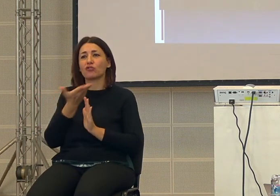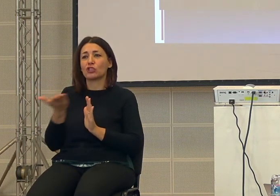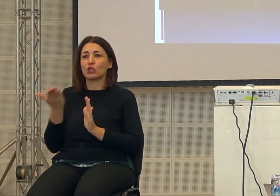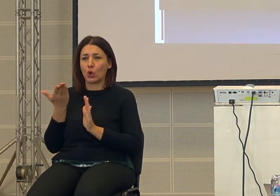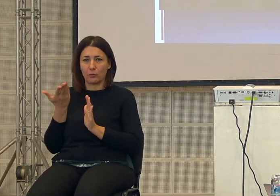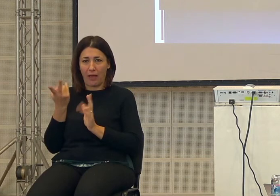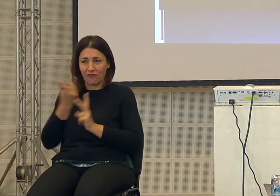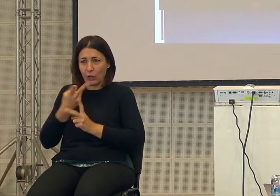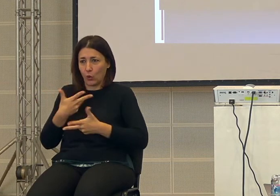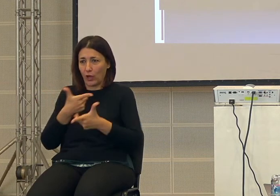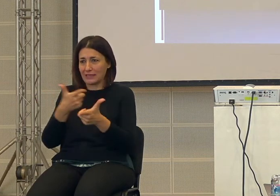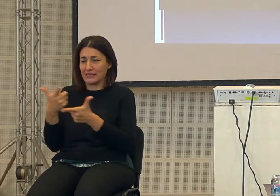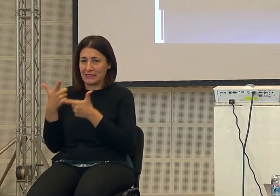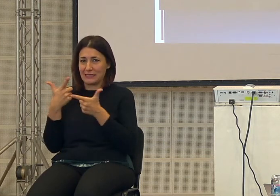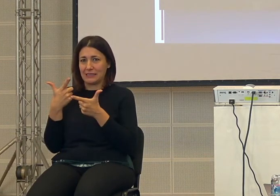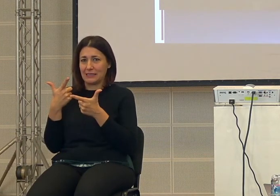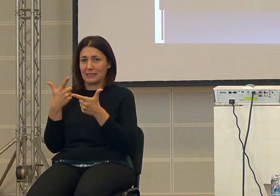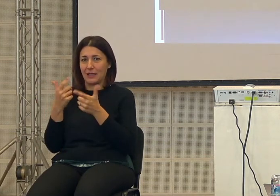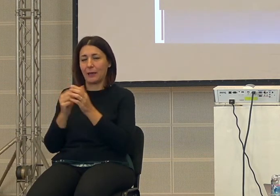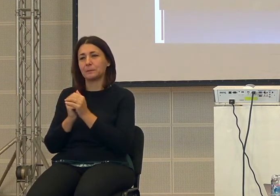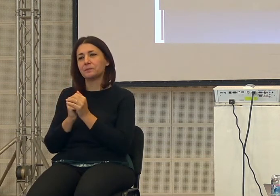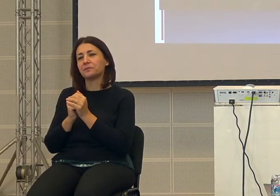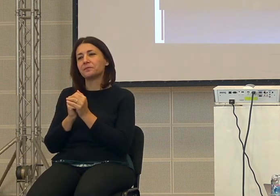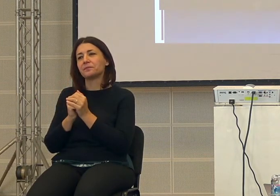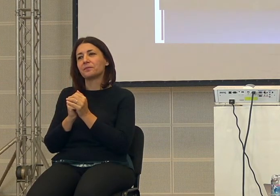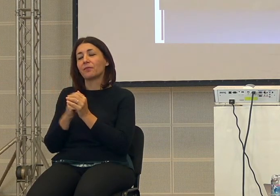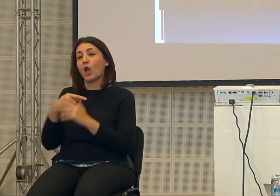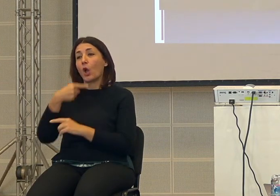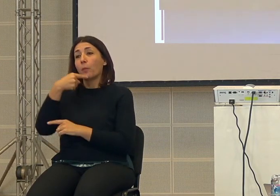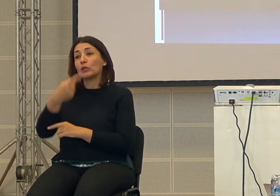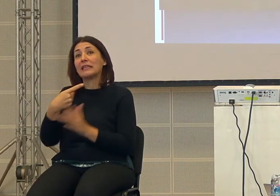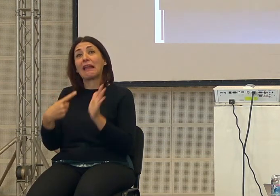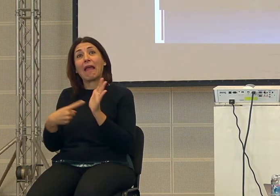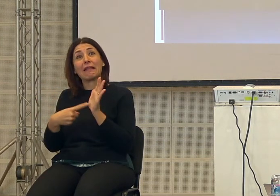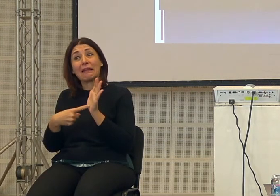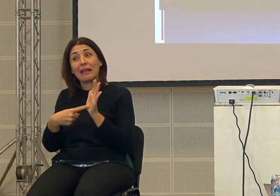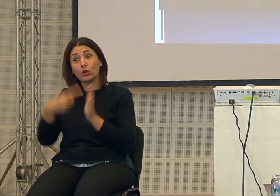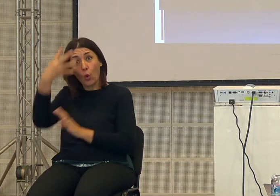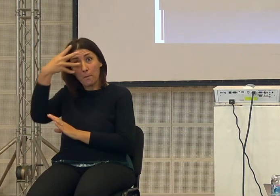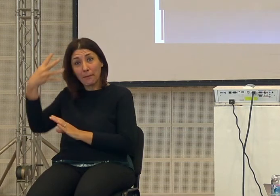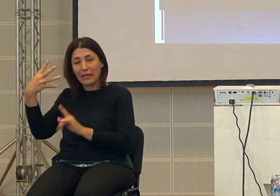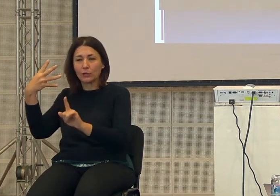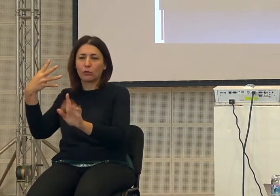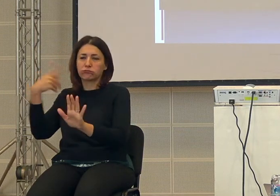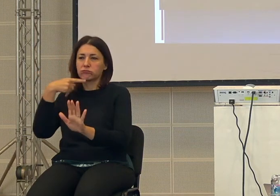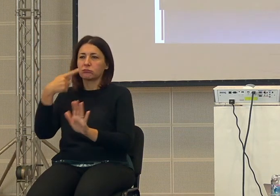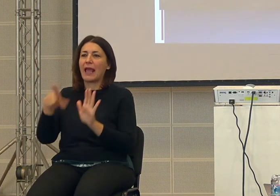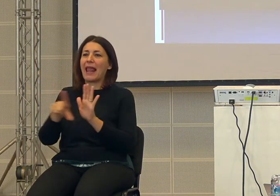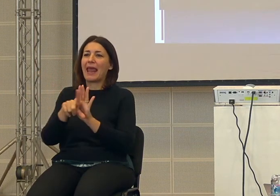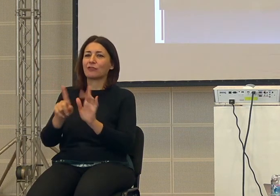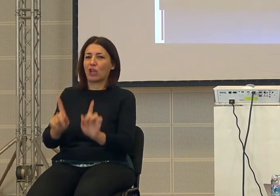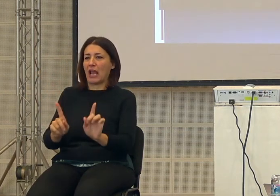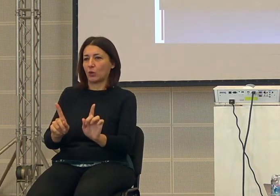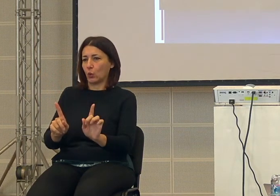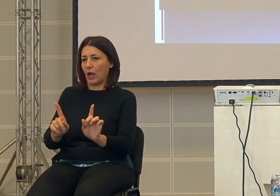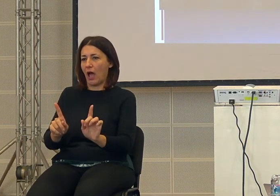prima cosa da dire per dire che non possiamo dire è una leggenda è un mito no diciamo che è una legge naturale oppure che